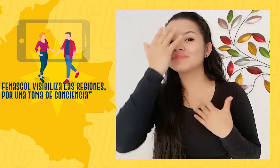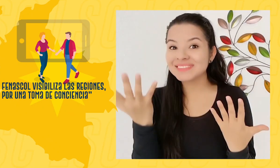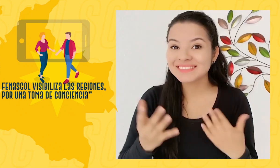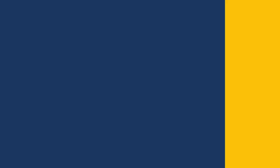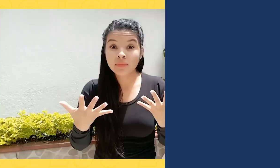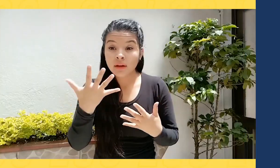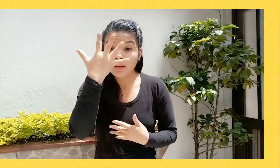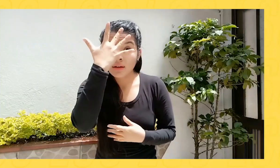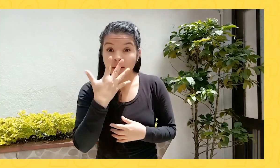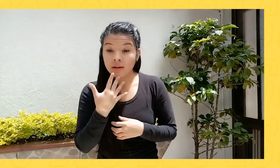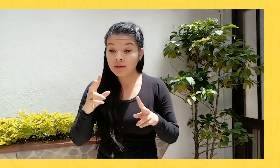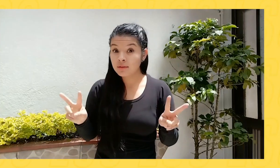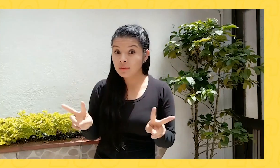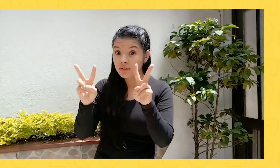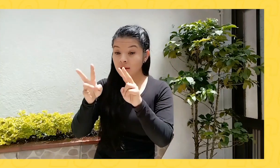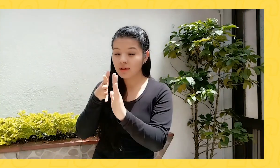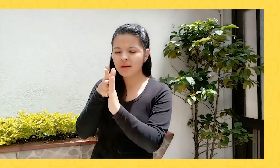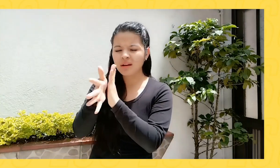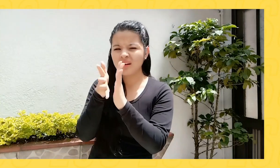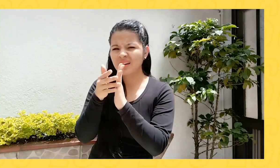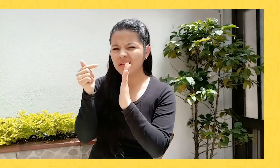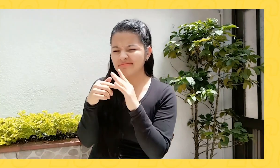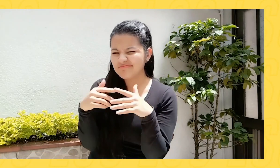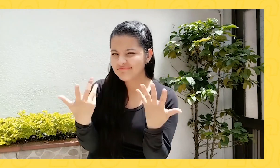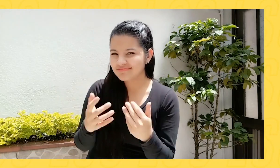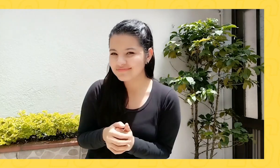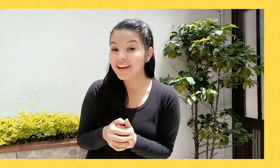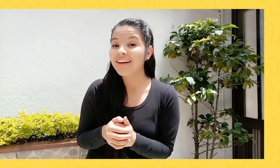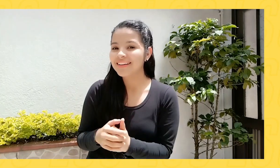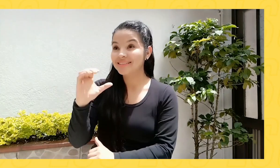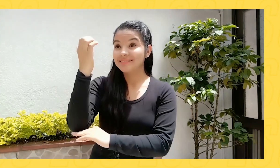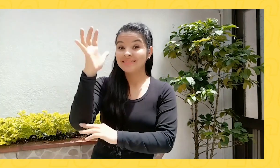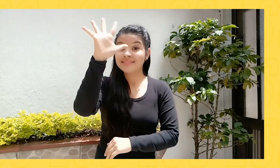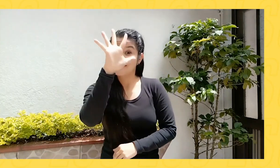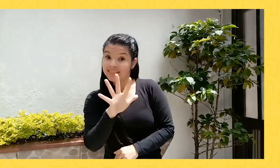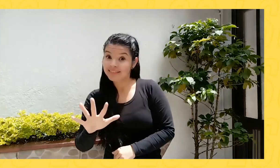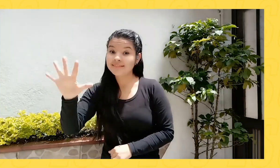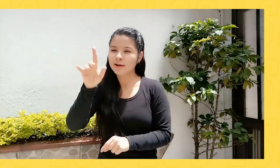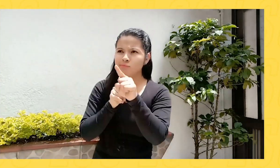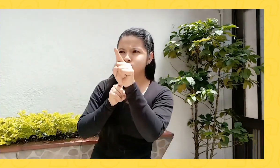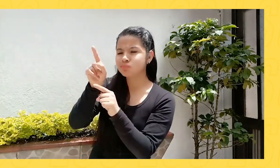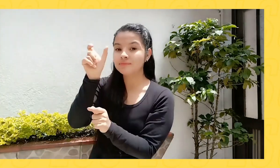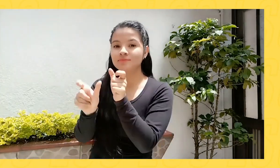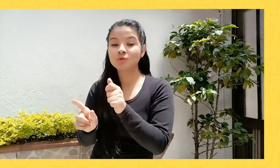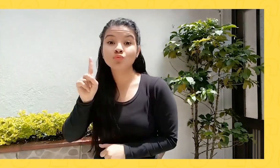En este Facebook Live contaremos con personas zordas en toda Colombia que